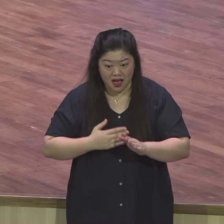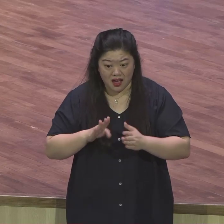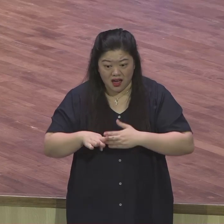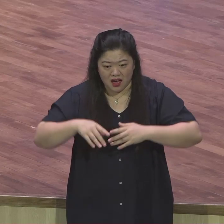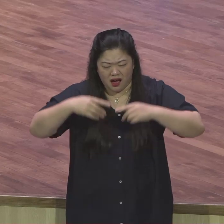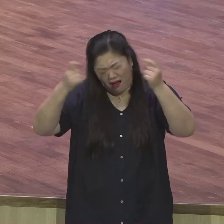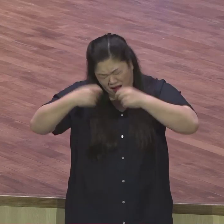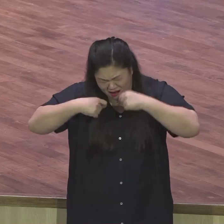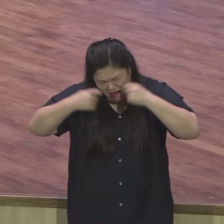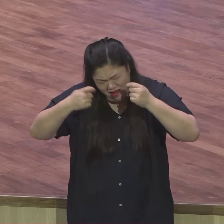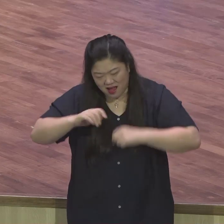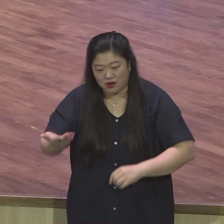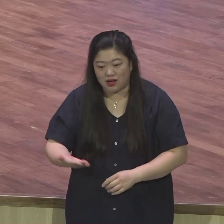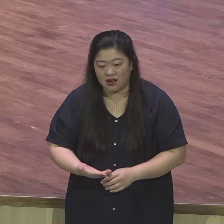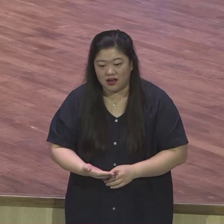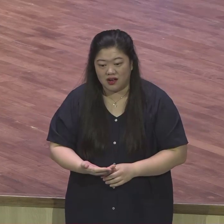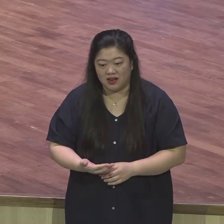이 장면에 나도 눈물이 나더라고